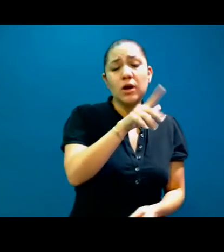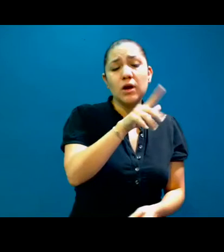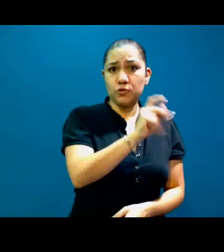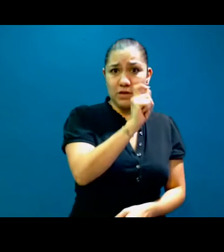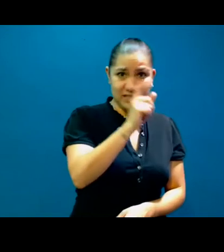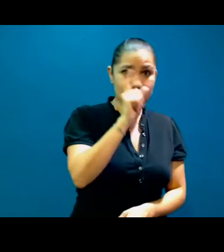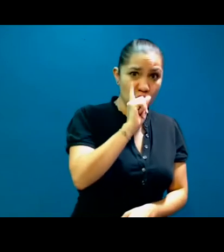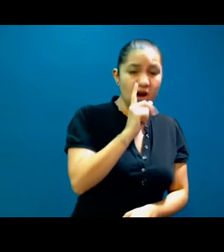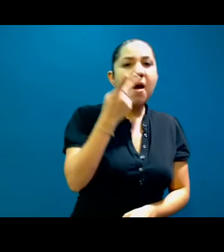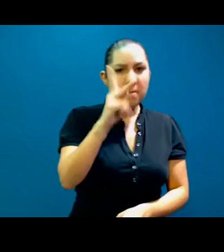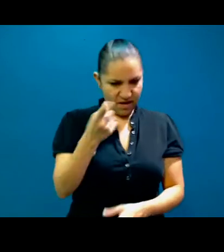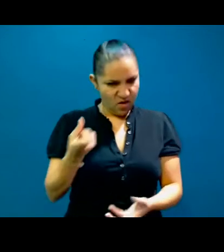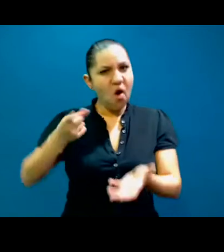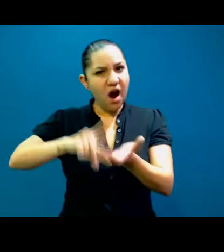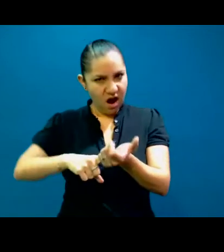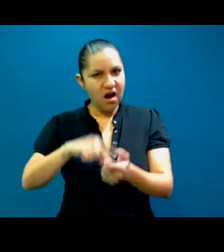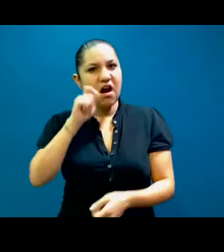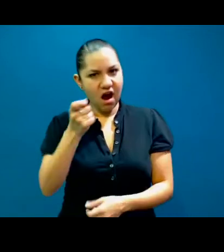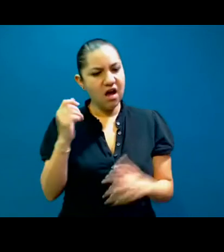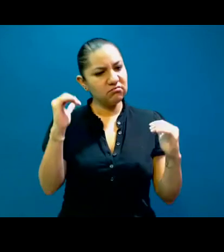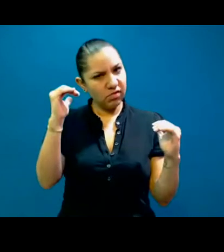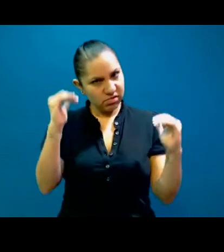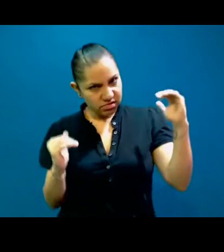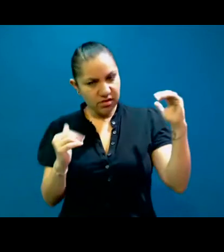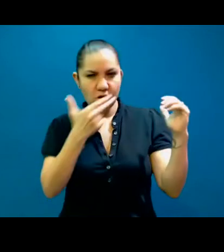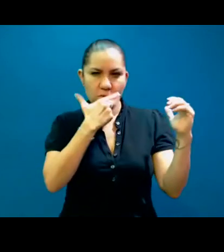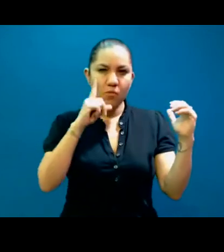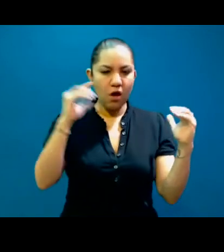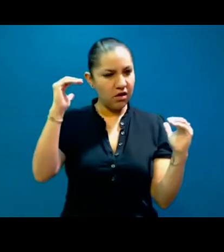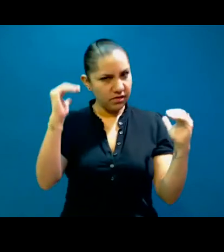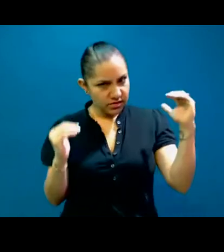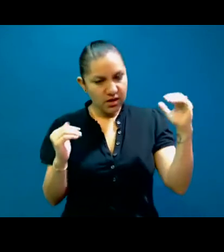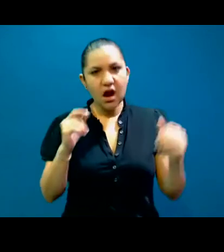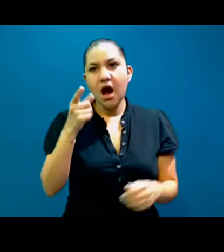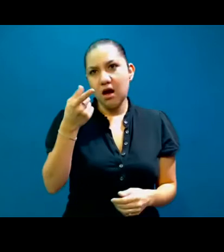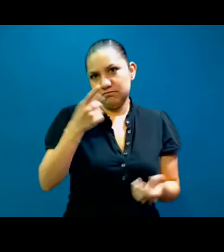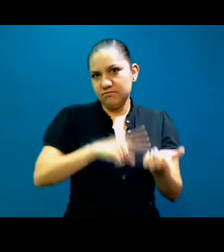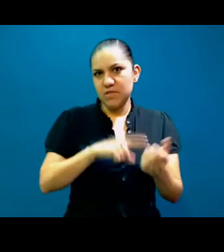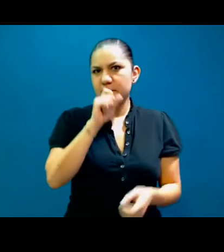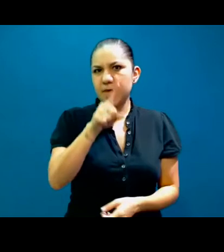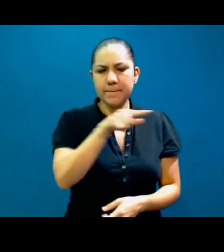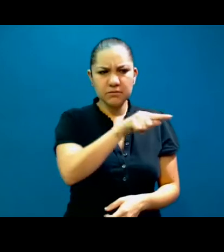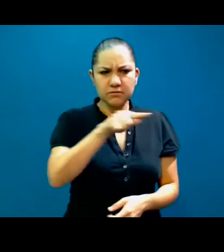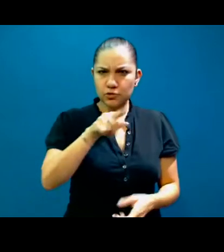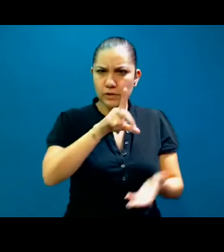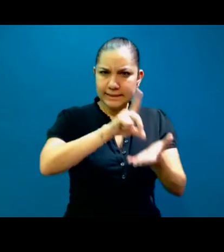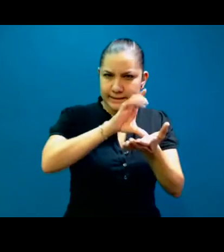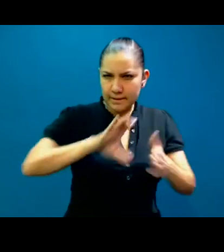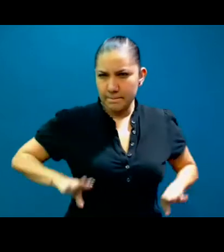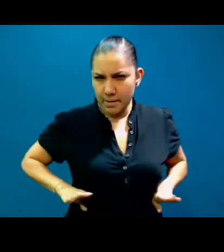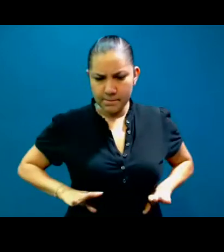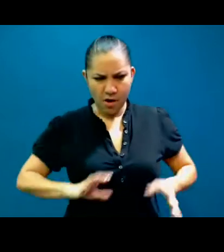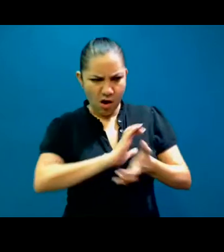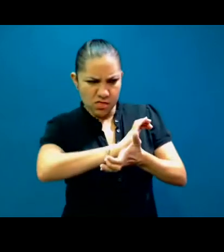capacitismo. Recuerdo hace poco falleció un intérprete muy querido mío, un amigo, un intérprete